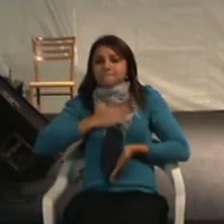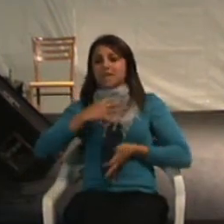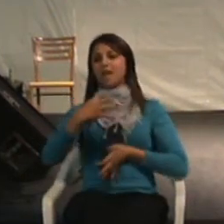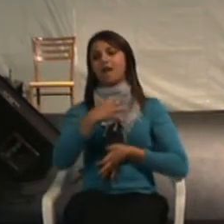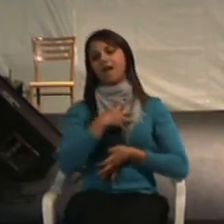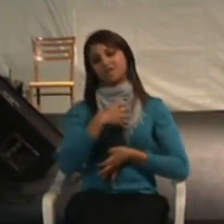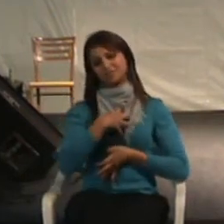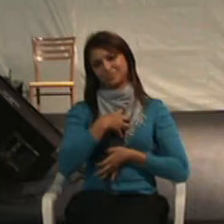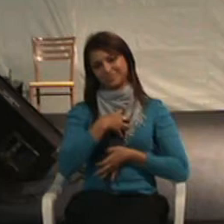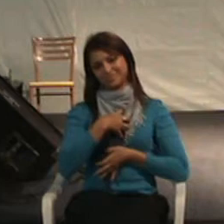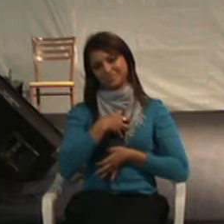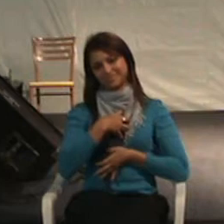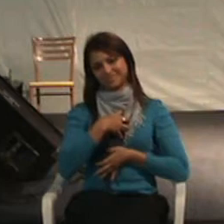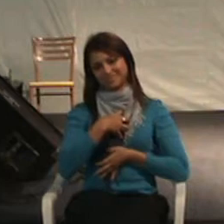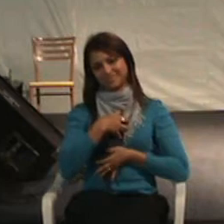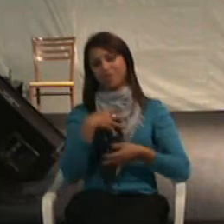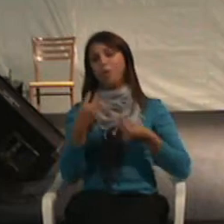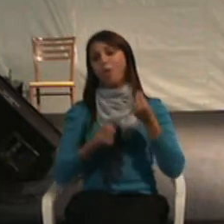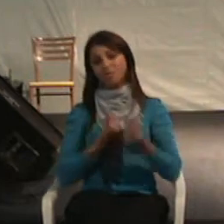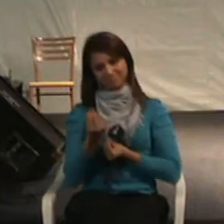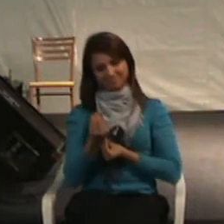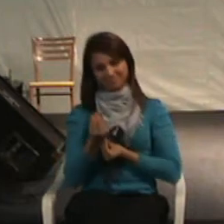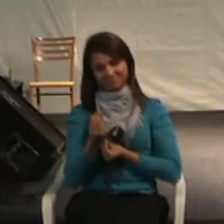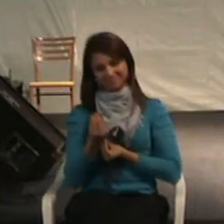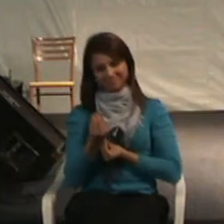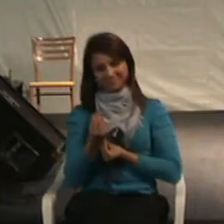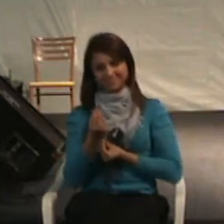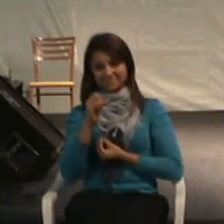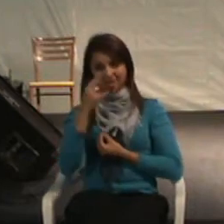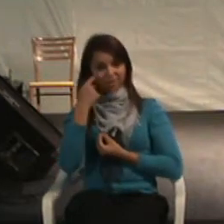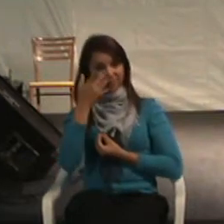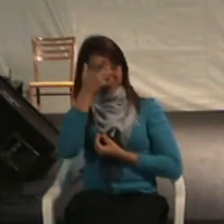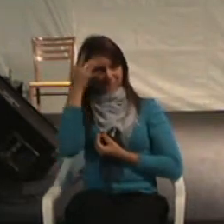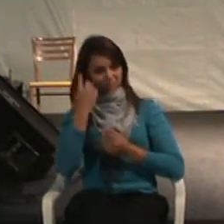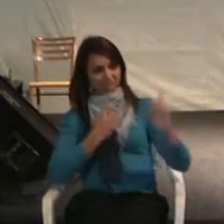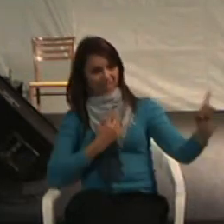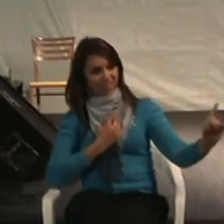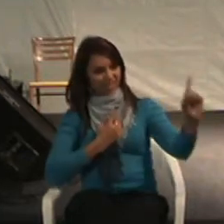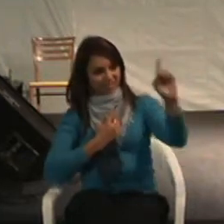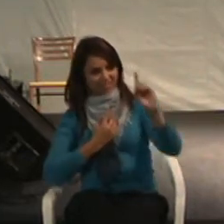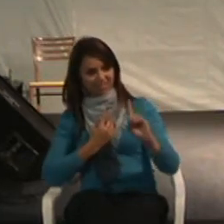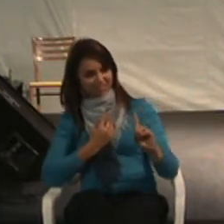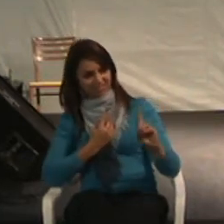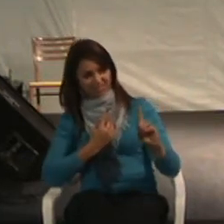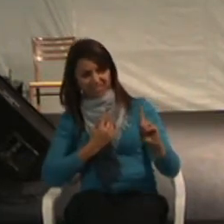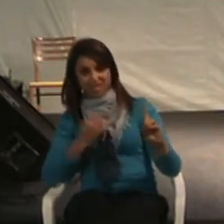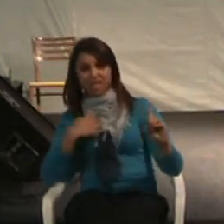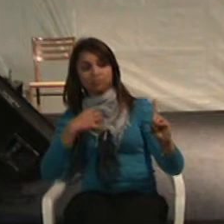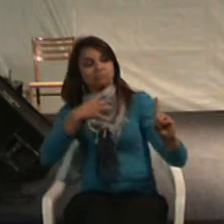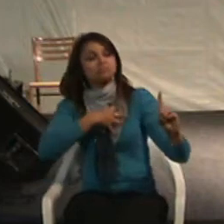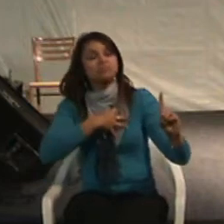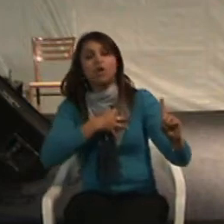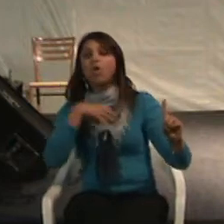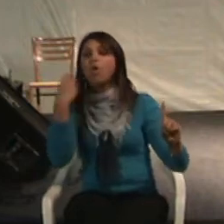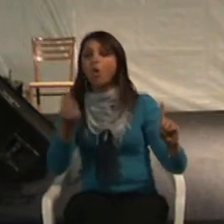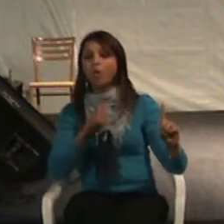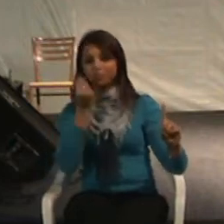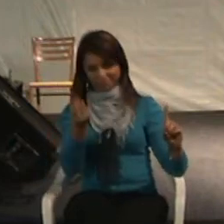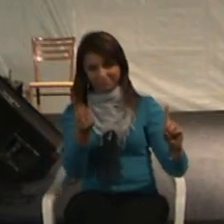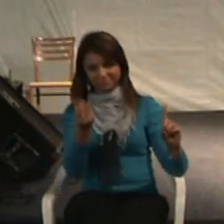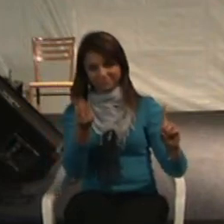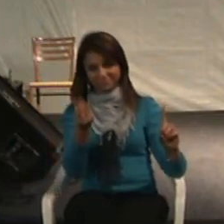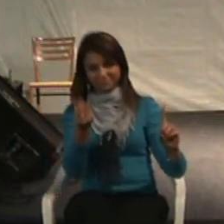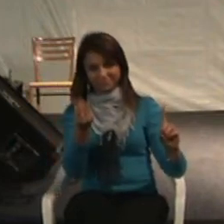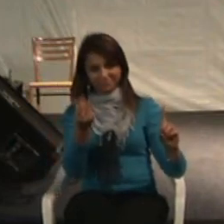atitude diante de uma pessoa com deficiência? Qual é